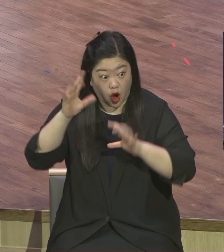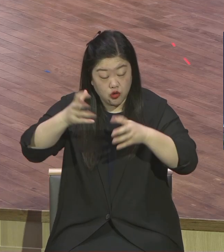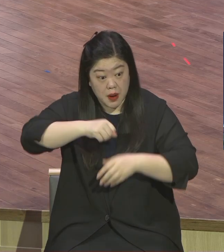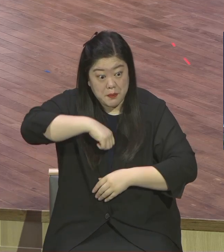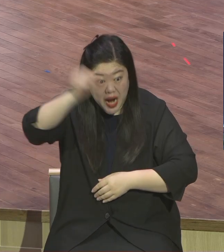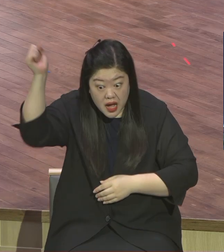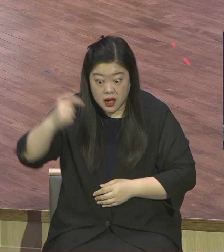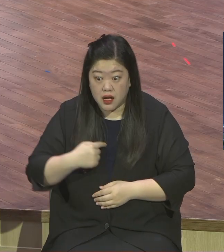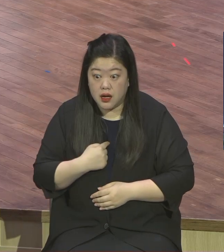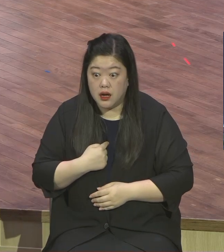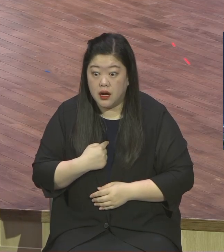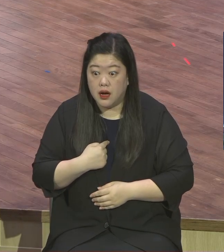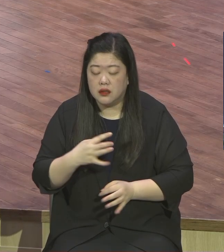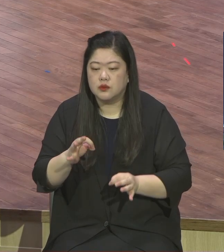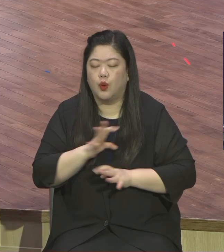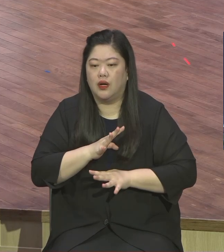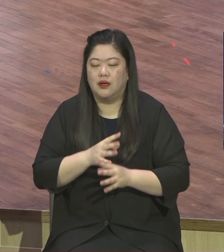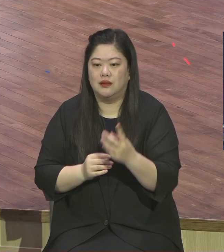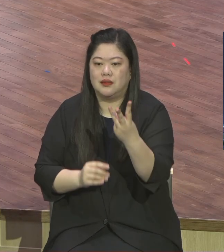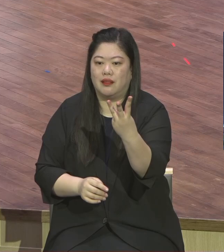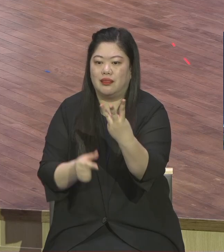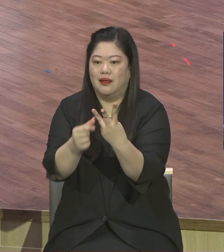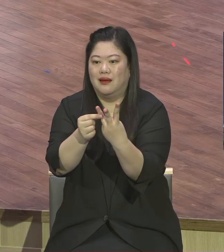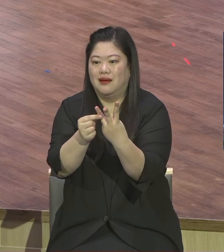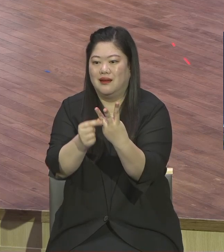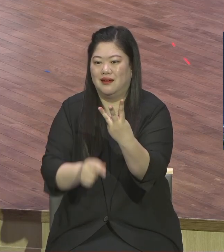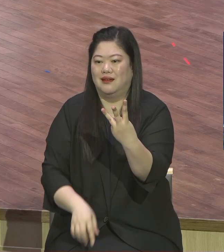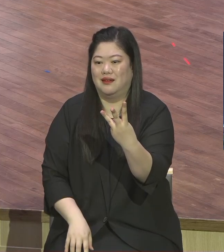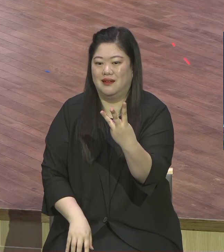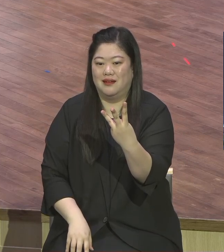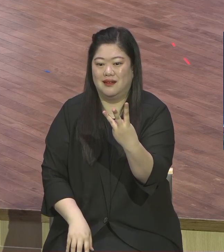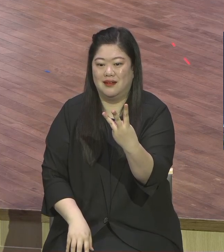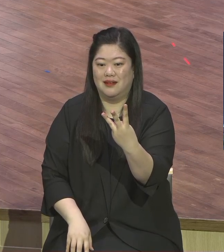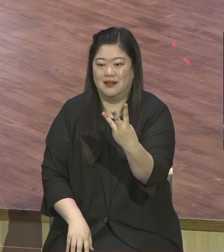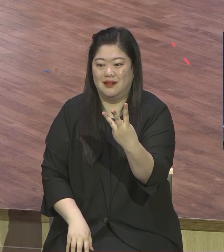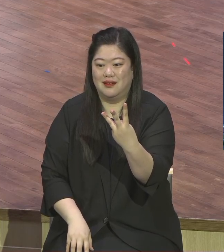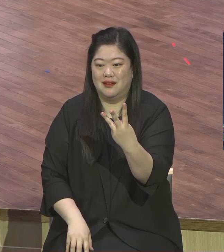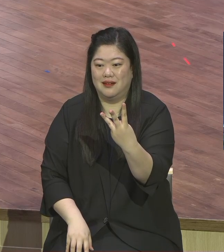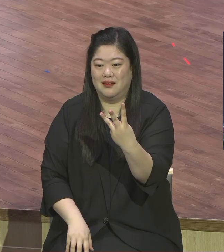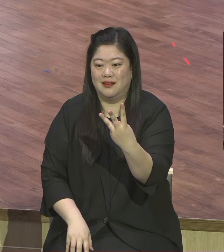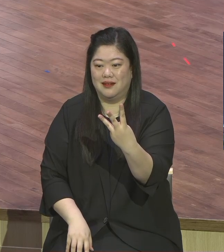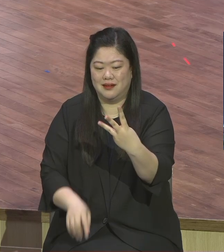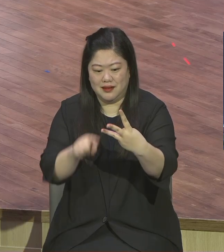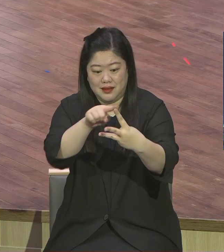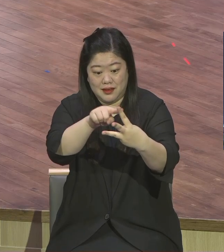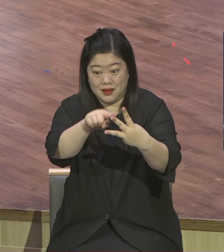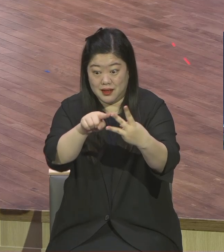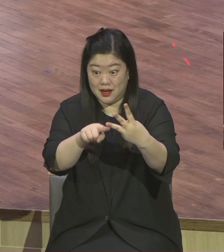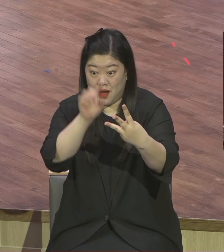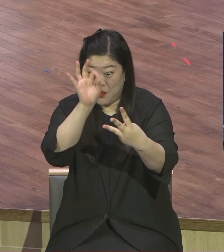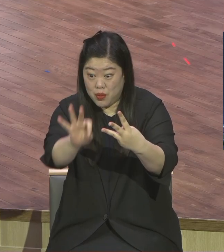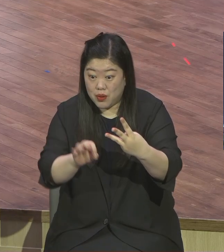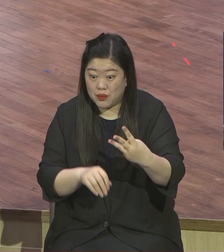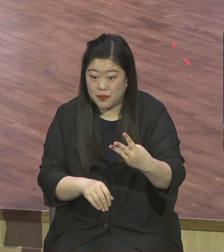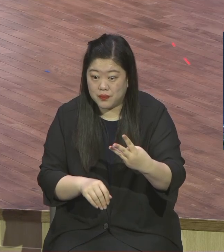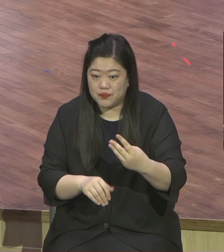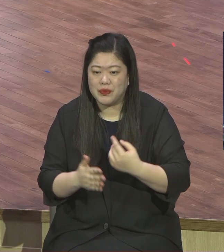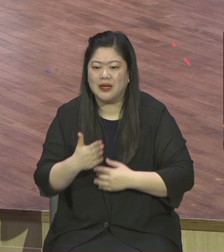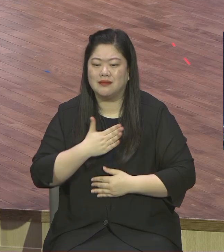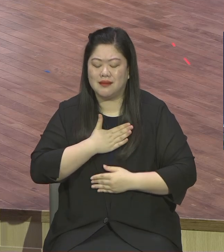무슨 말입니까 모든 인간적 기준을 다 내려놔라는 얘기예요. 다